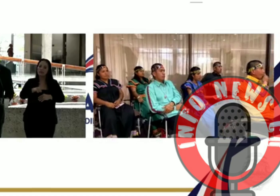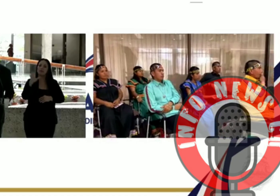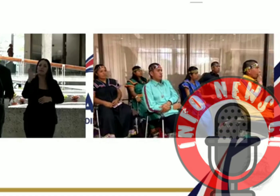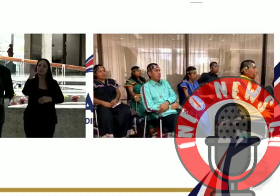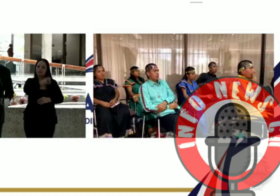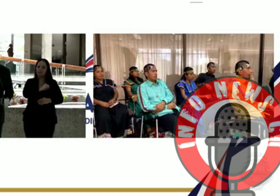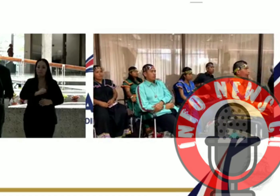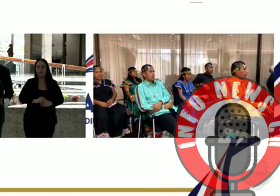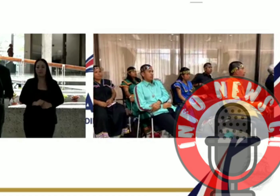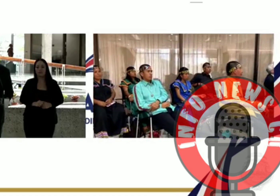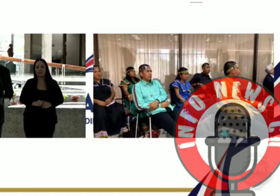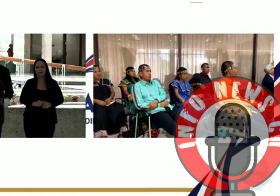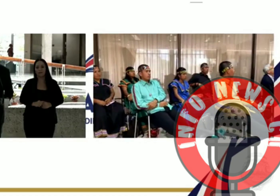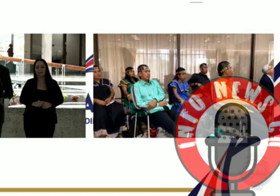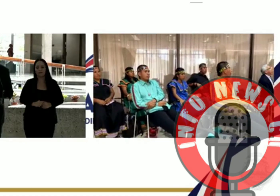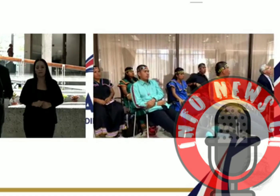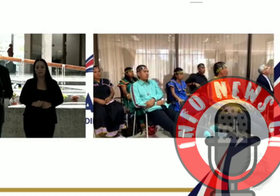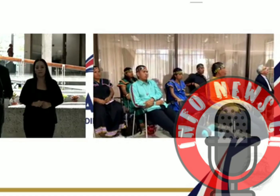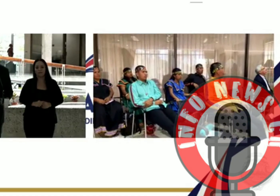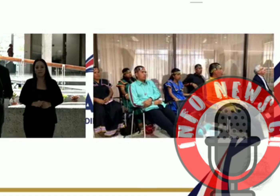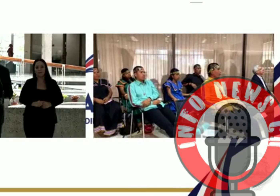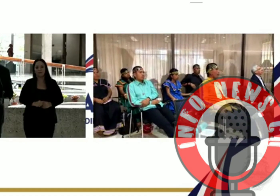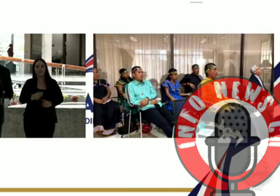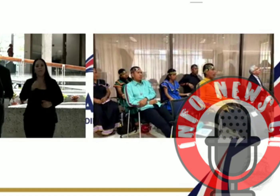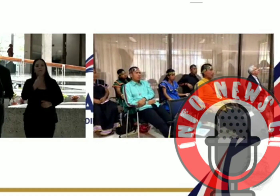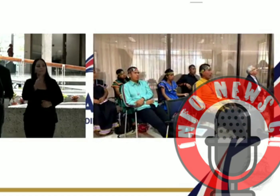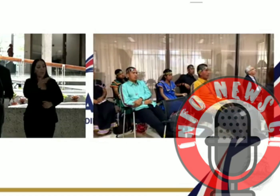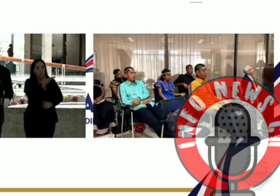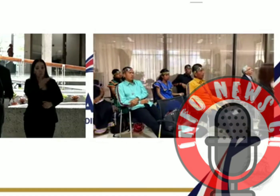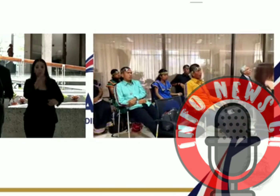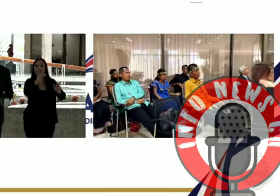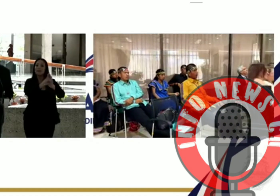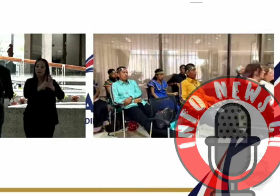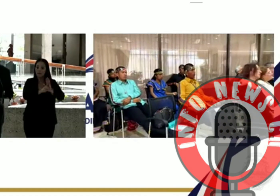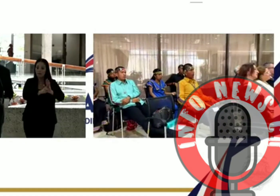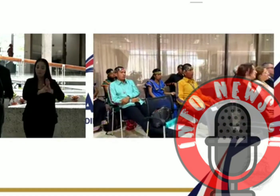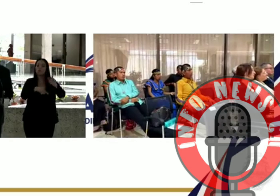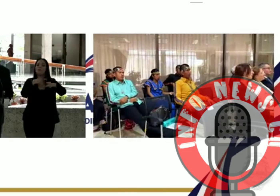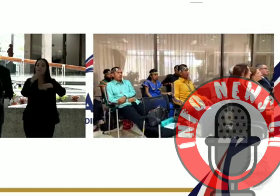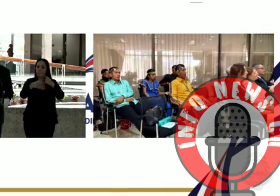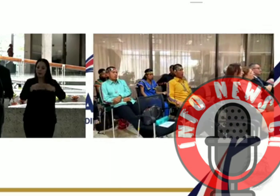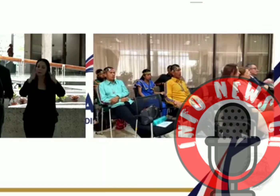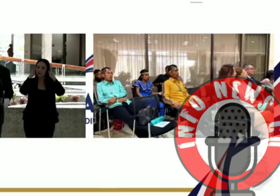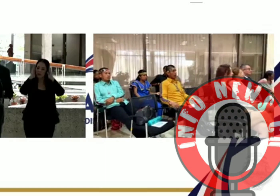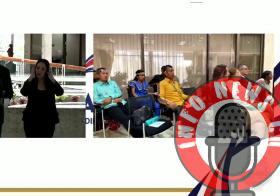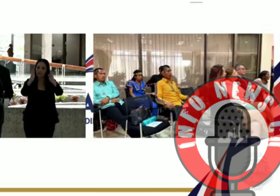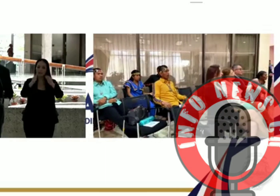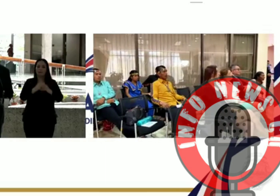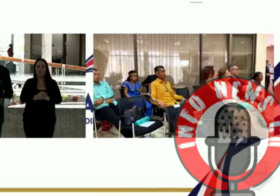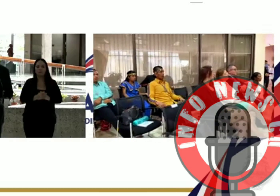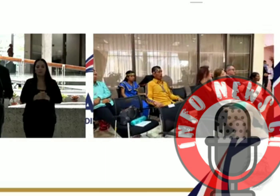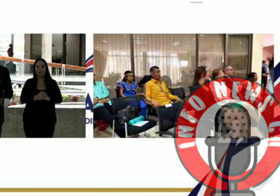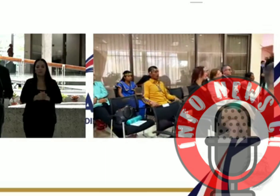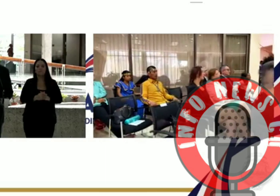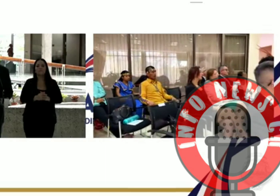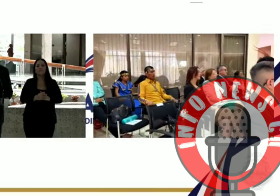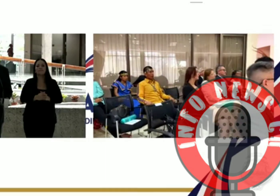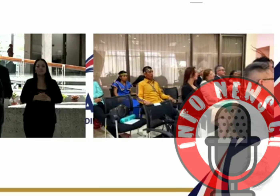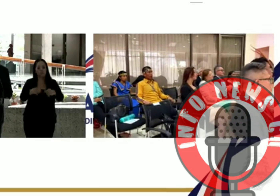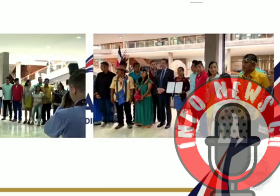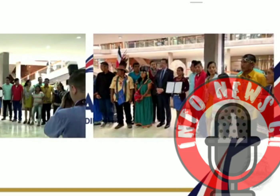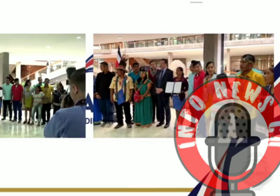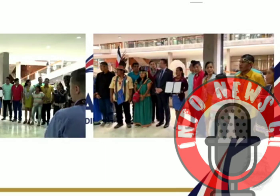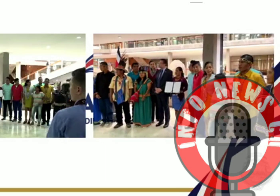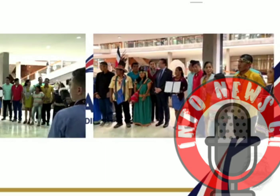cuenta que esa voz y esos derechos van a ser escuchados y van a llevarse a la realidad.